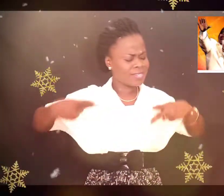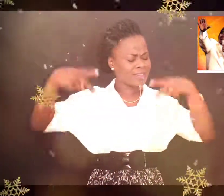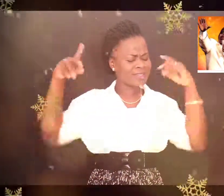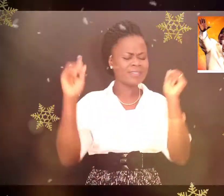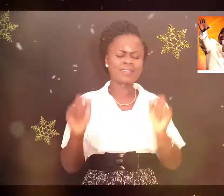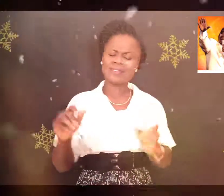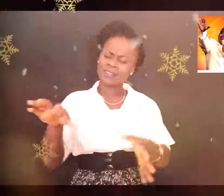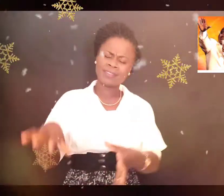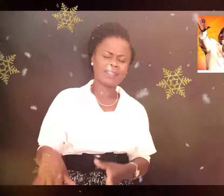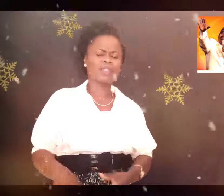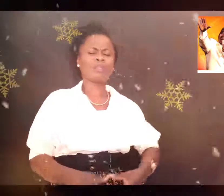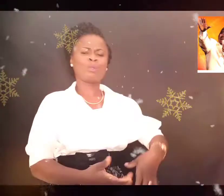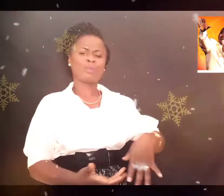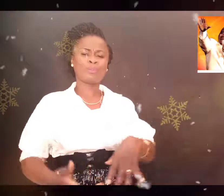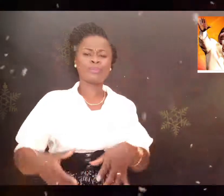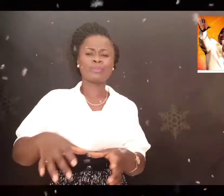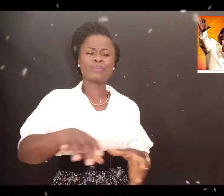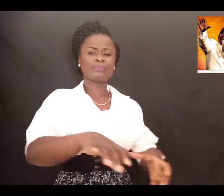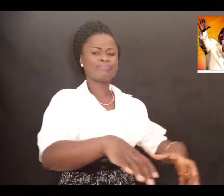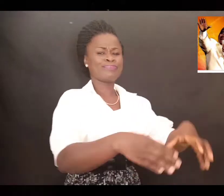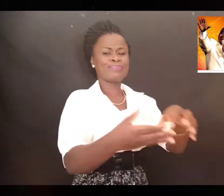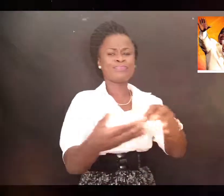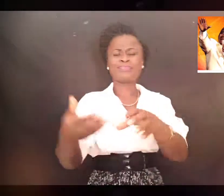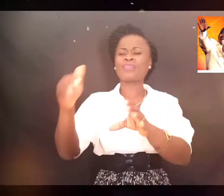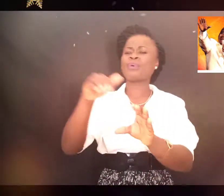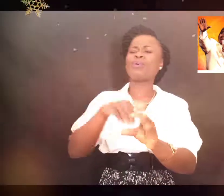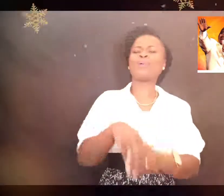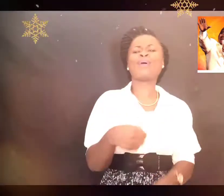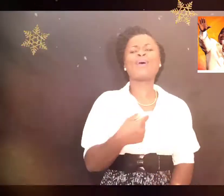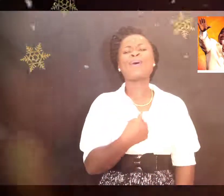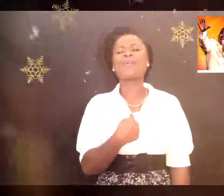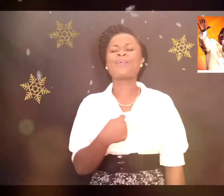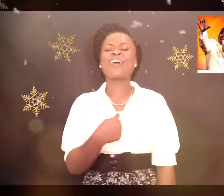heure Coule comme un corant